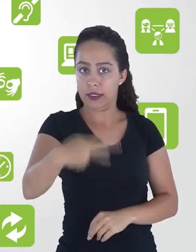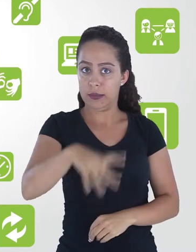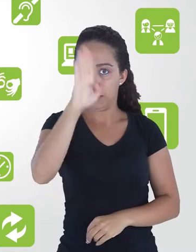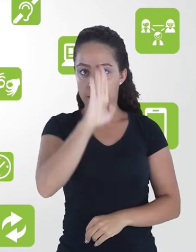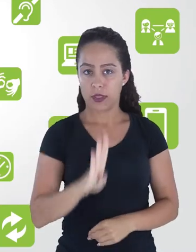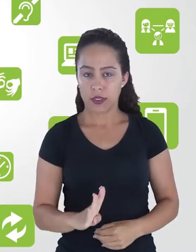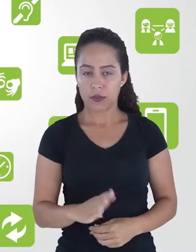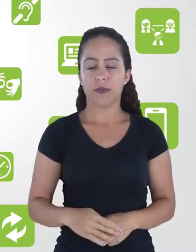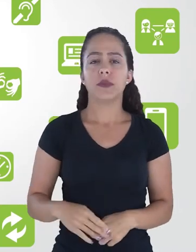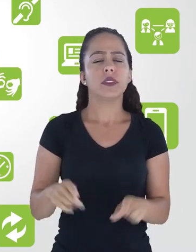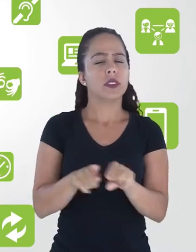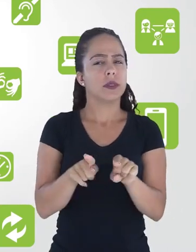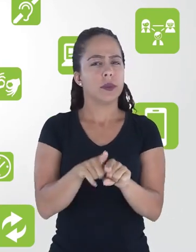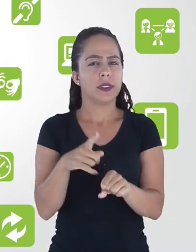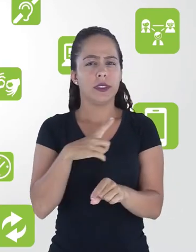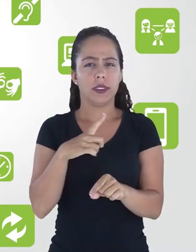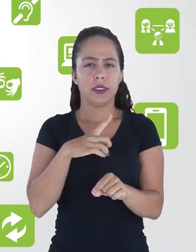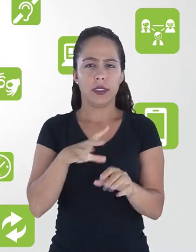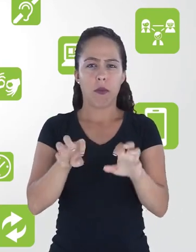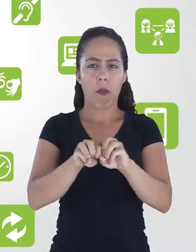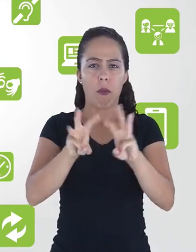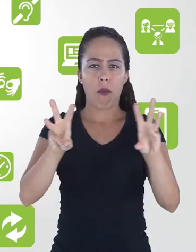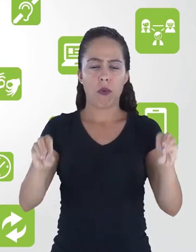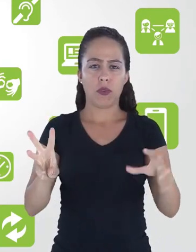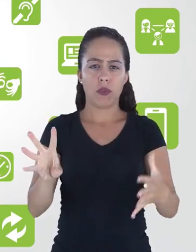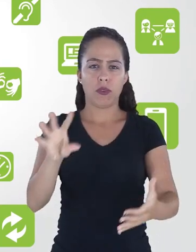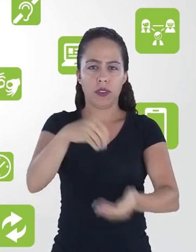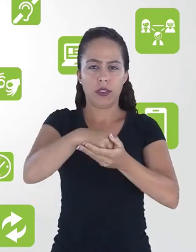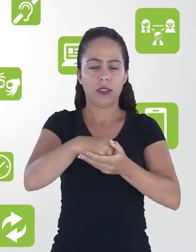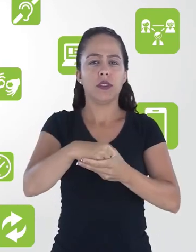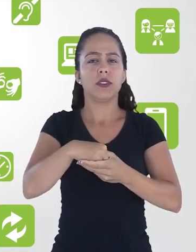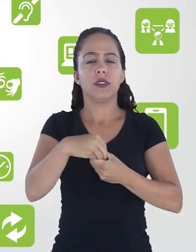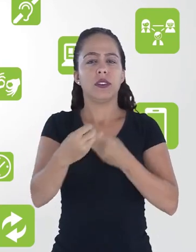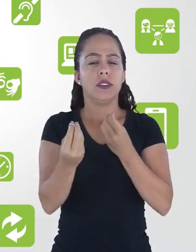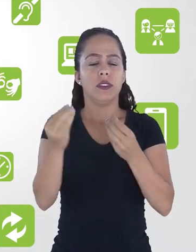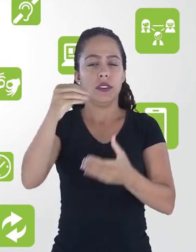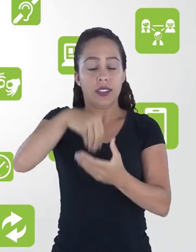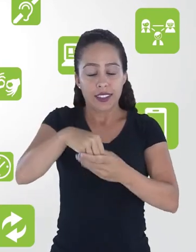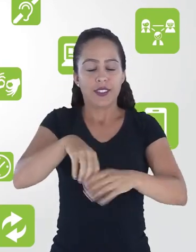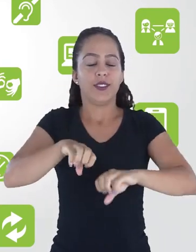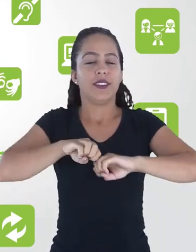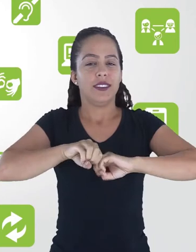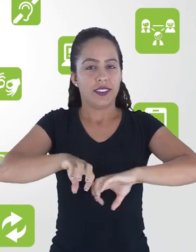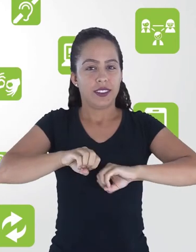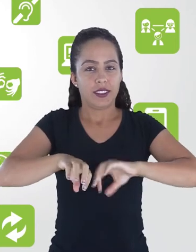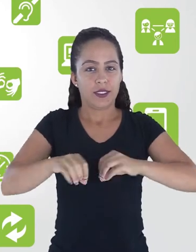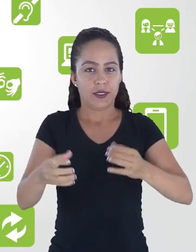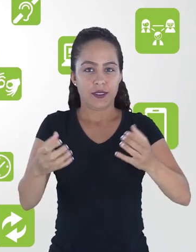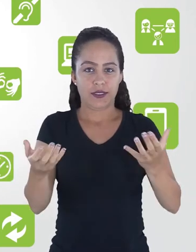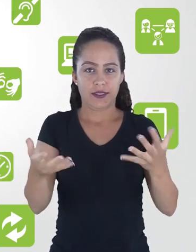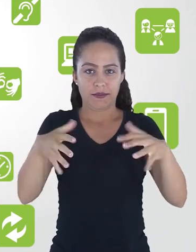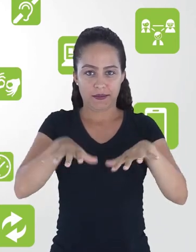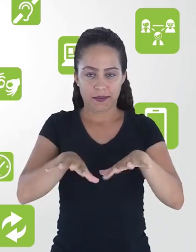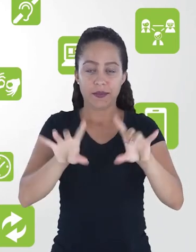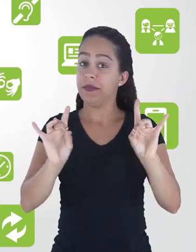aprenderá sobre os recursos e as atividades da plataforma Moodle dentro da temática da Educação Especial Inclusiva.